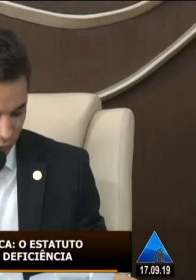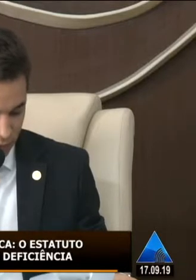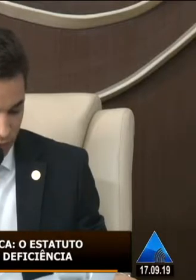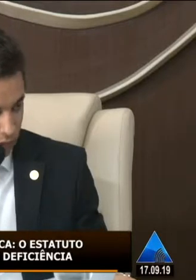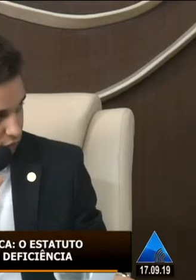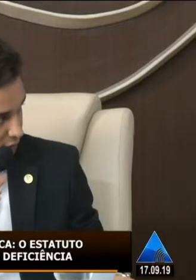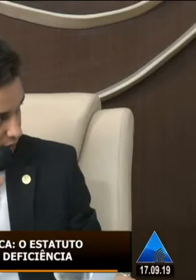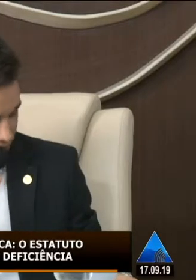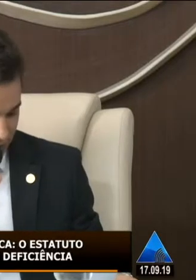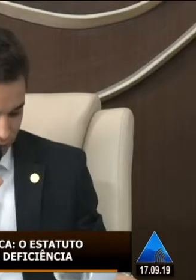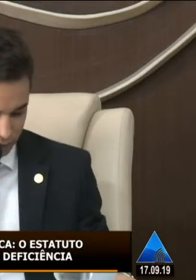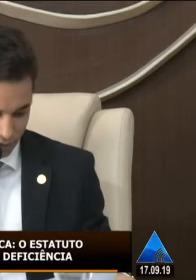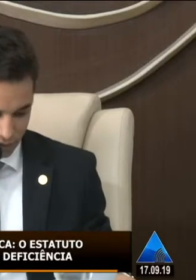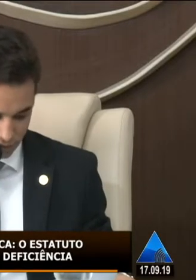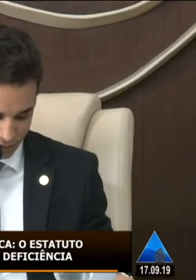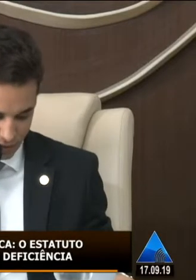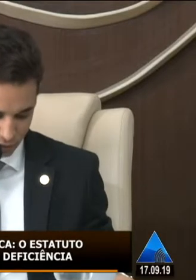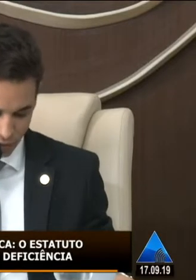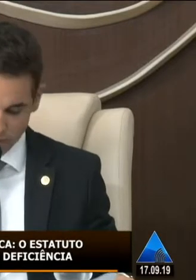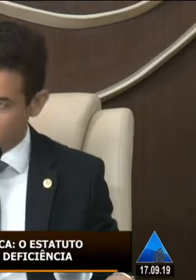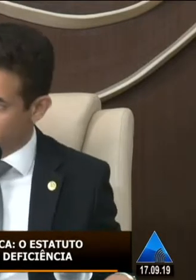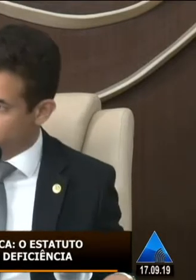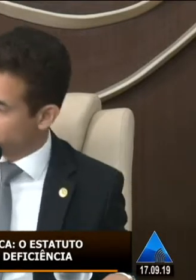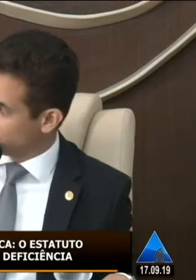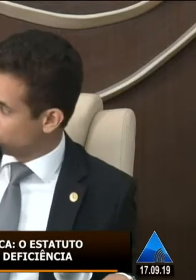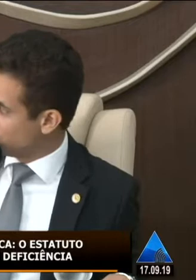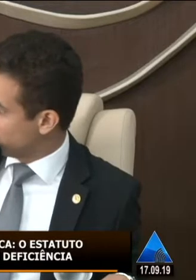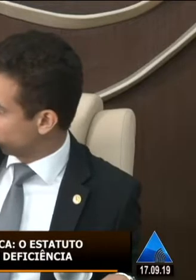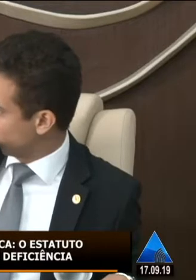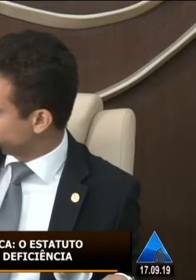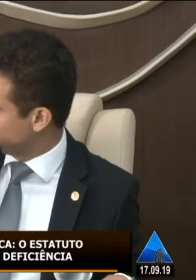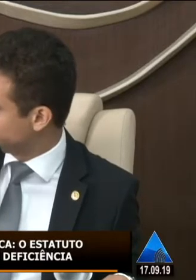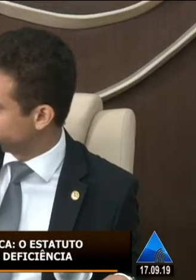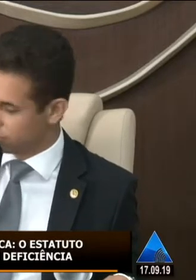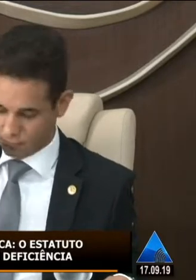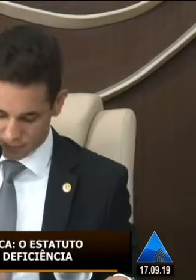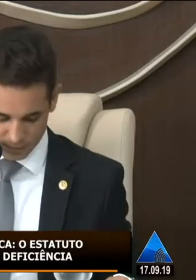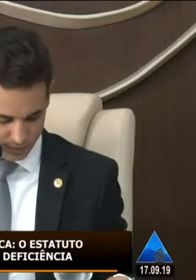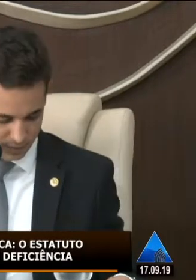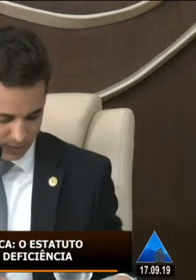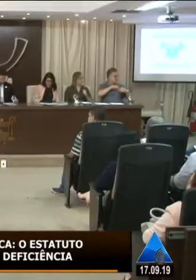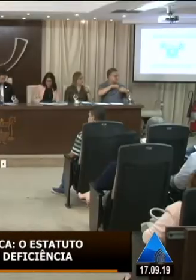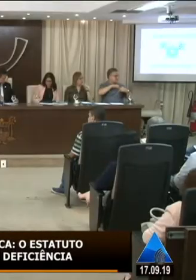Natal, Joeram Medeiros, para fazer também a sua fala, sua exposição.